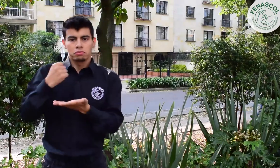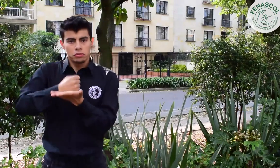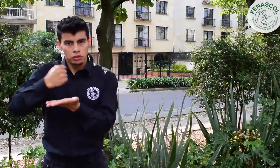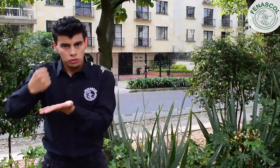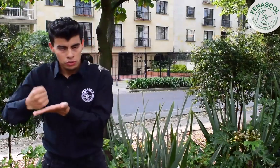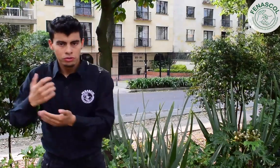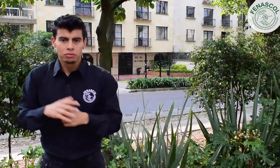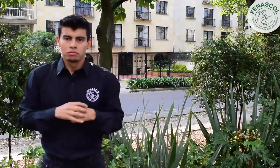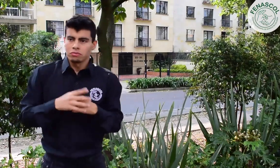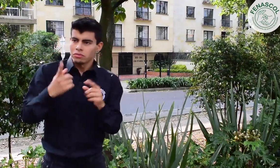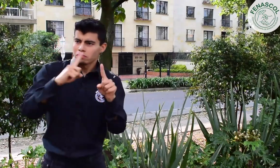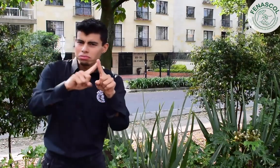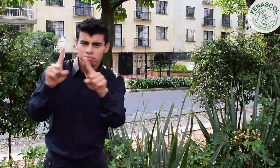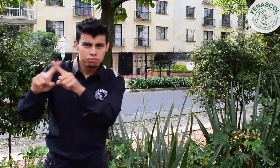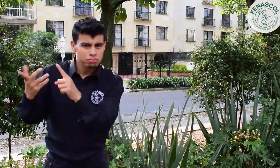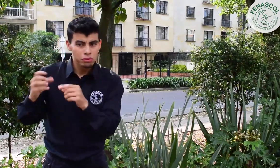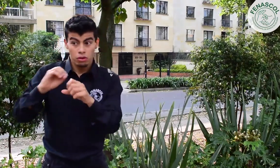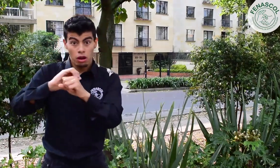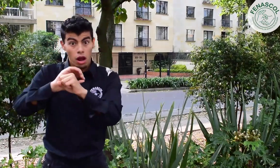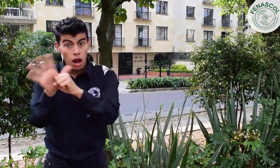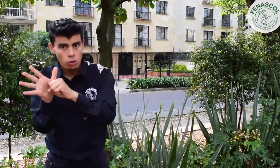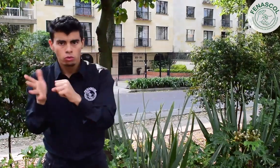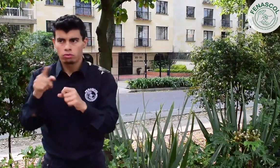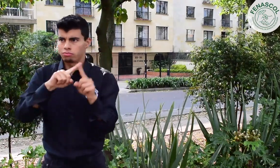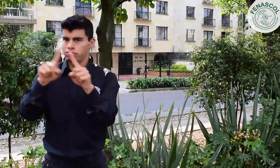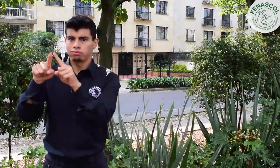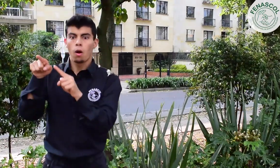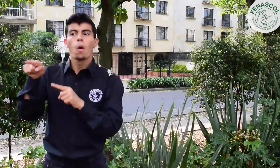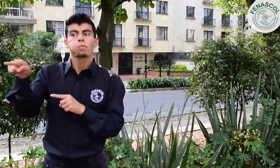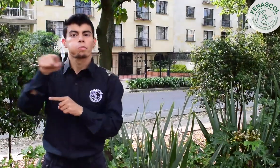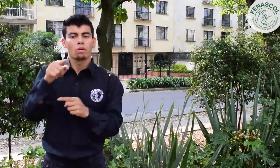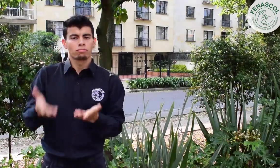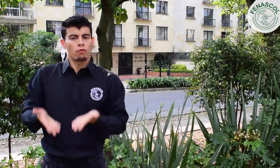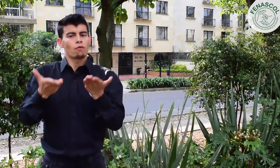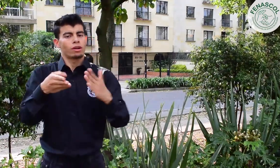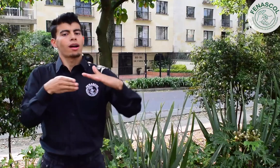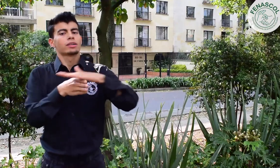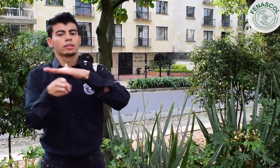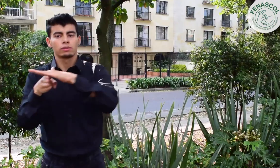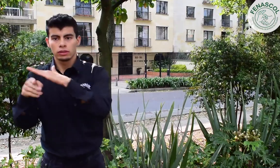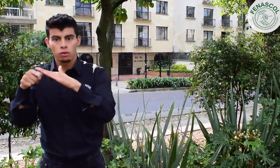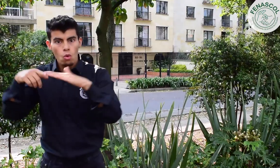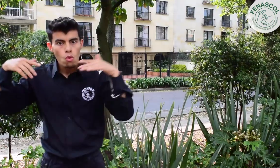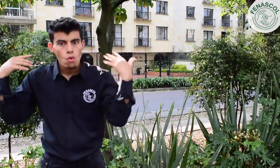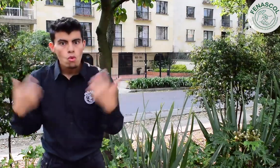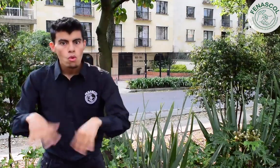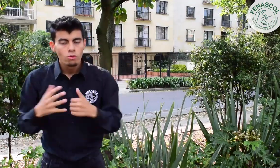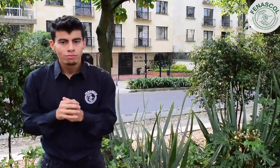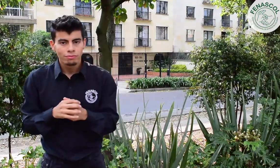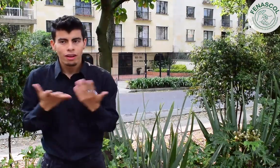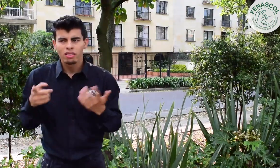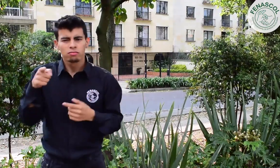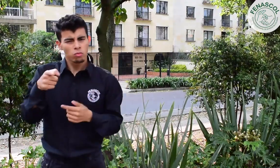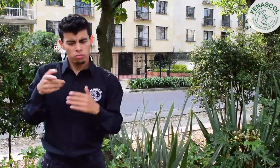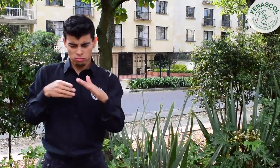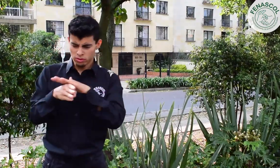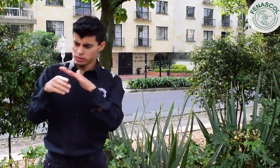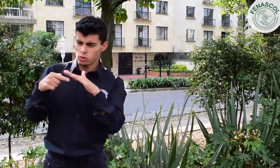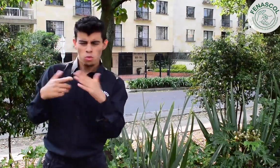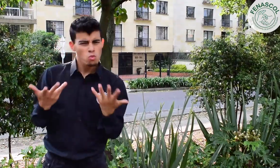Notariado Colombiano, Claro, y muchas otras entidades más, brindar espacios accesibles, por ejemplo, con la vinculación del servicio de